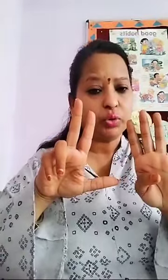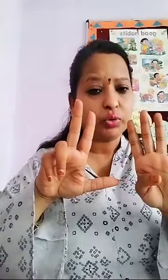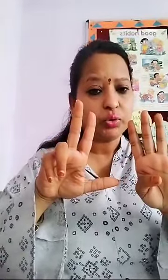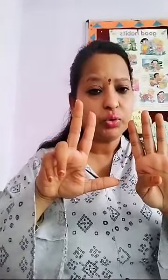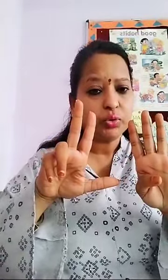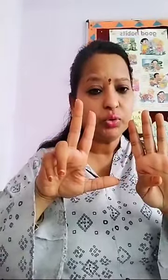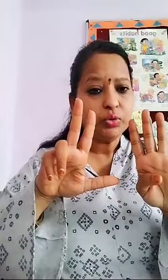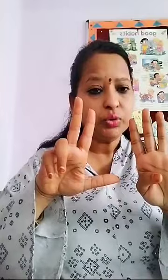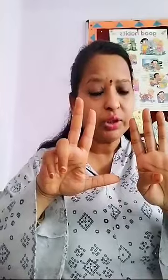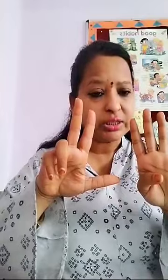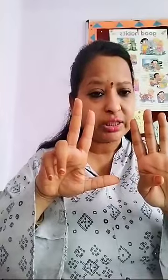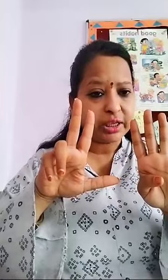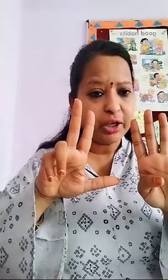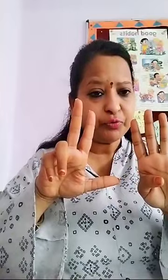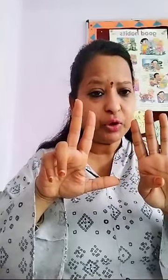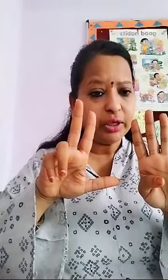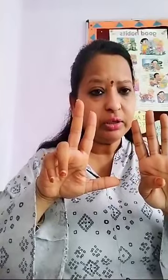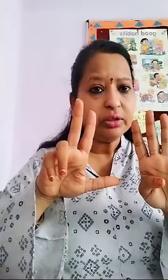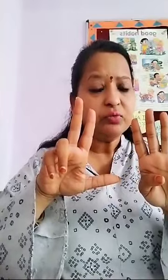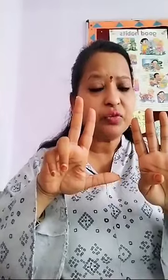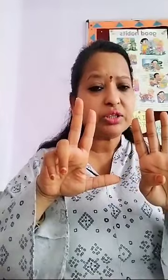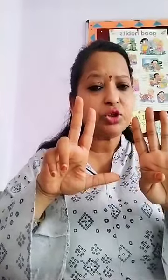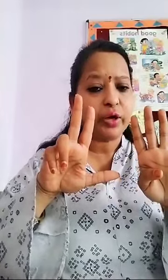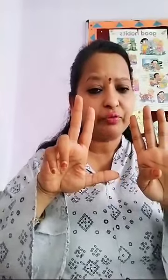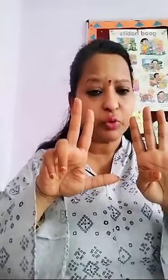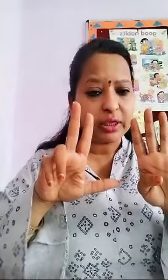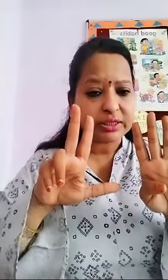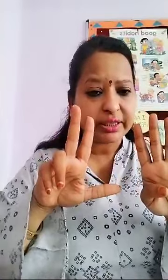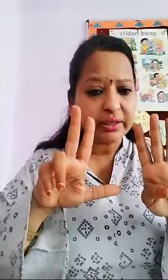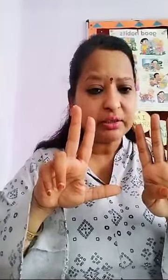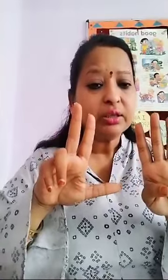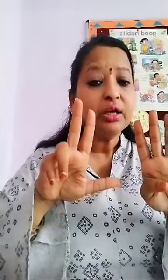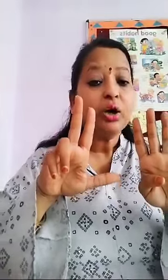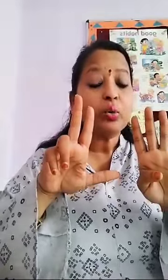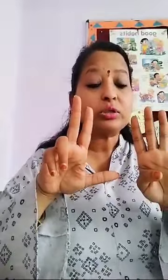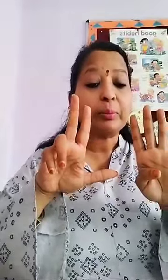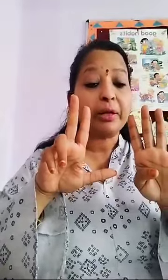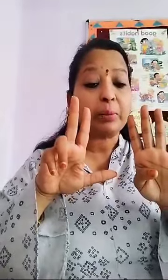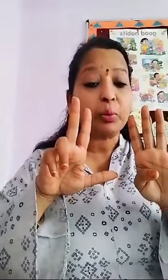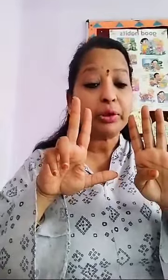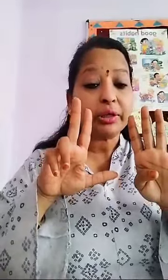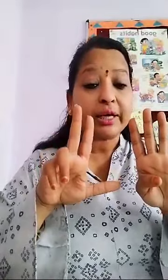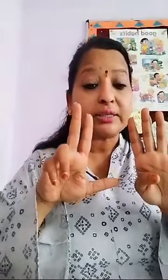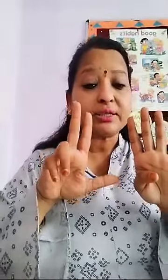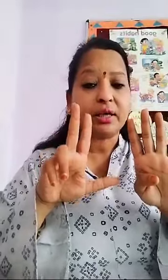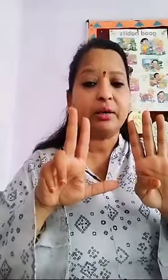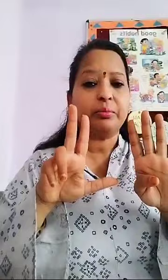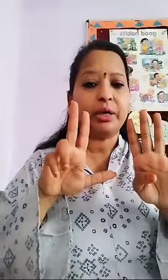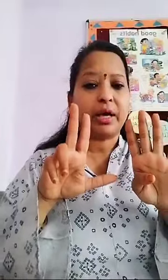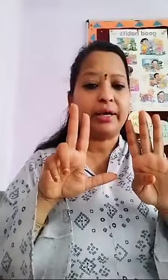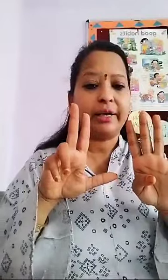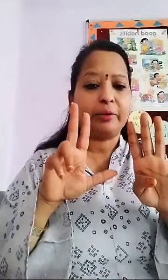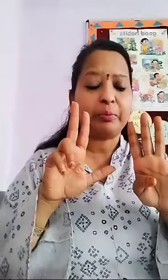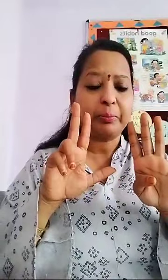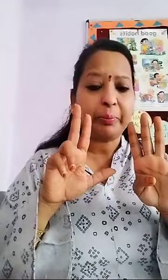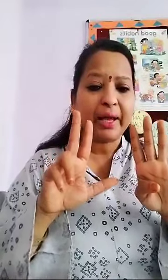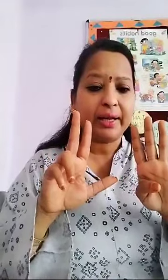Listen carefully First you have to listen उसके पास आपको 10s का नंबर राइट हैंड पर पहले करना है